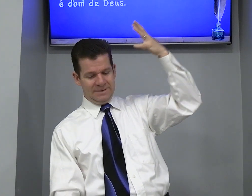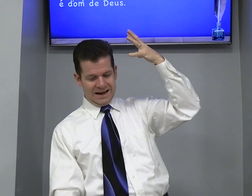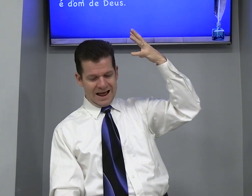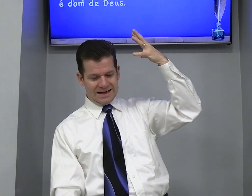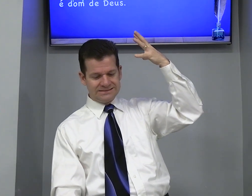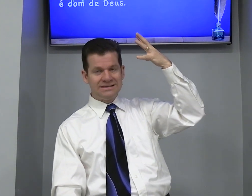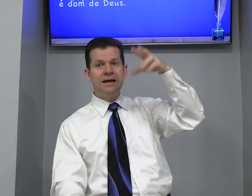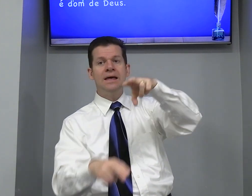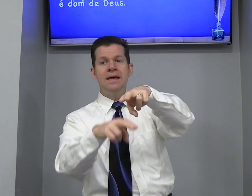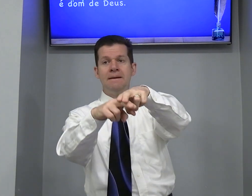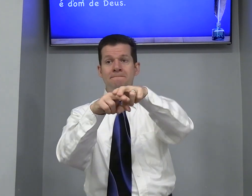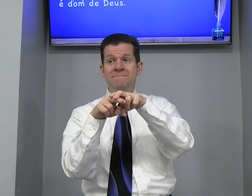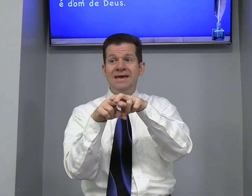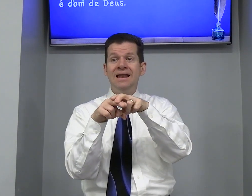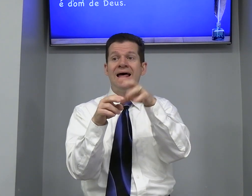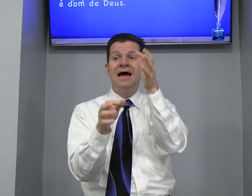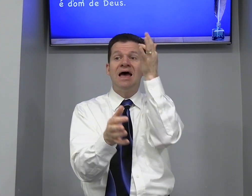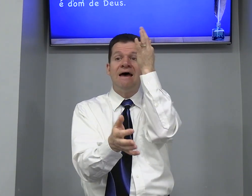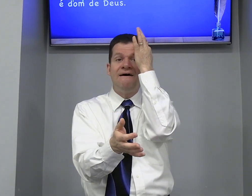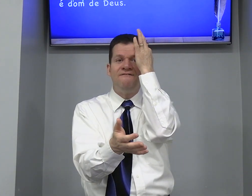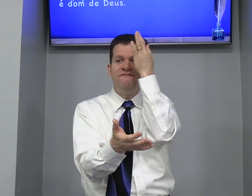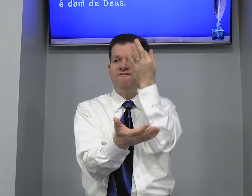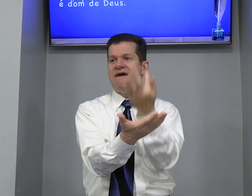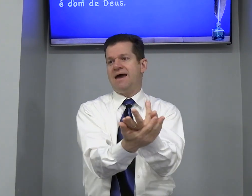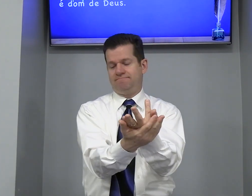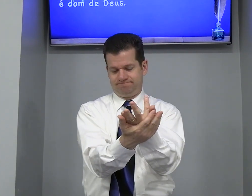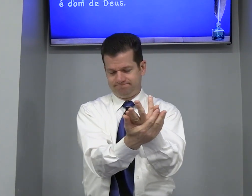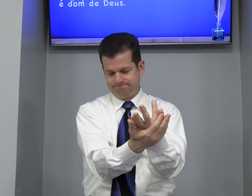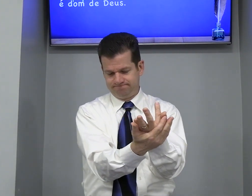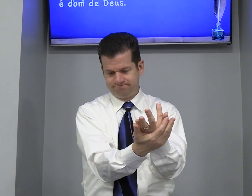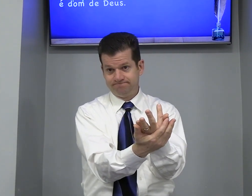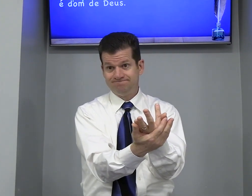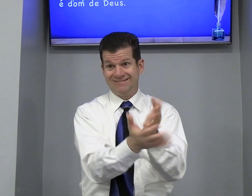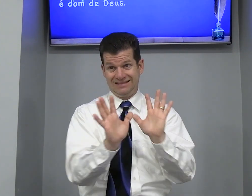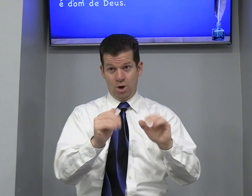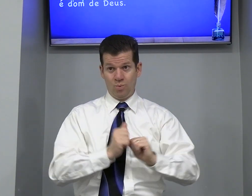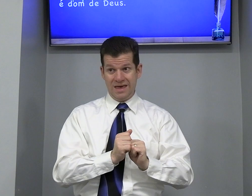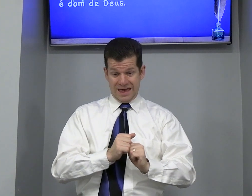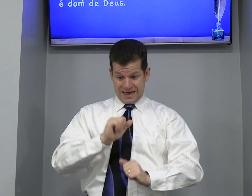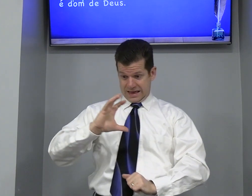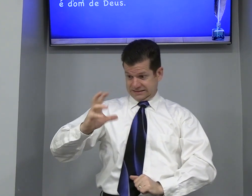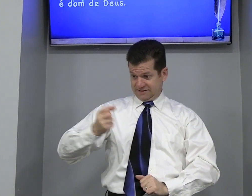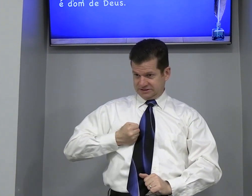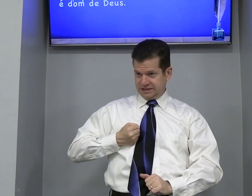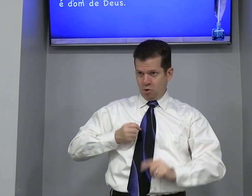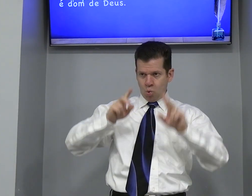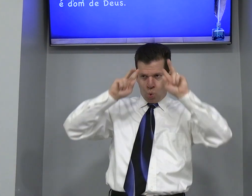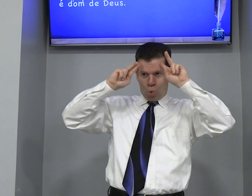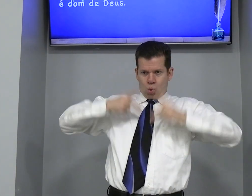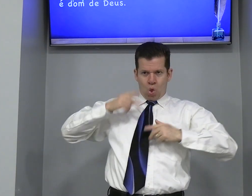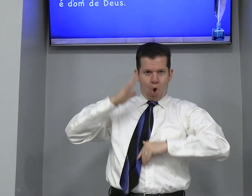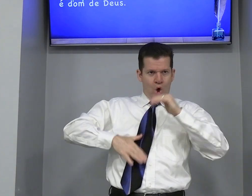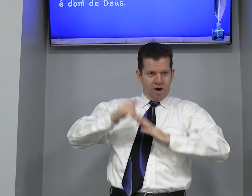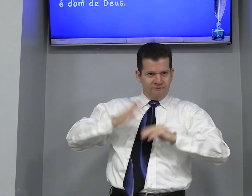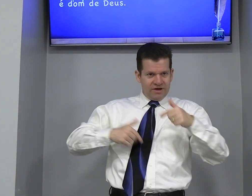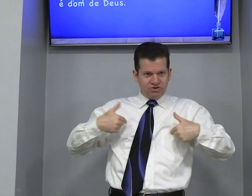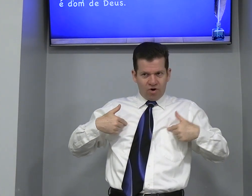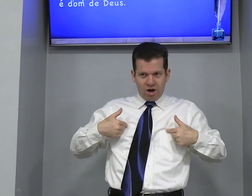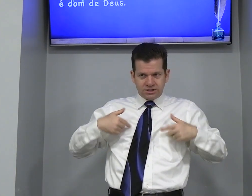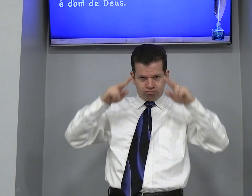Graça Pela Terra Então Salvação Vem de vós